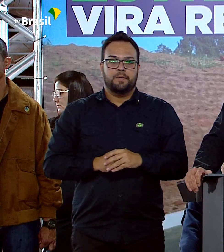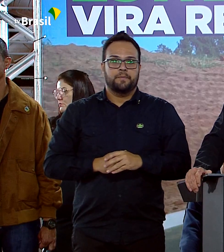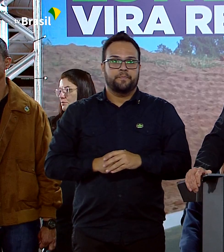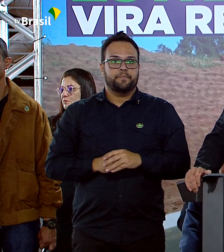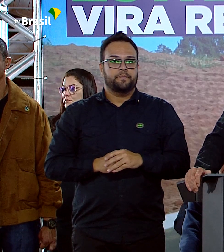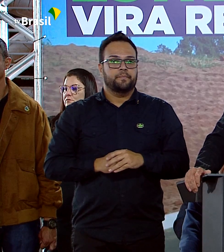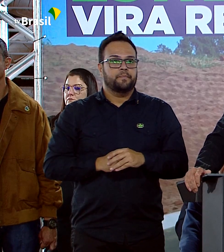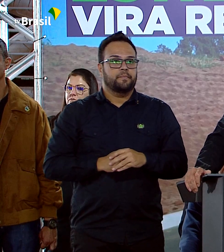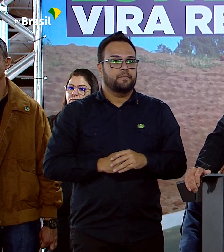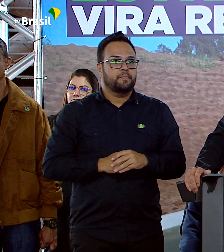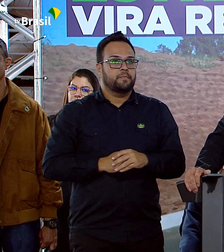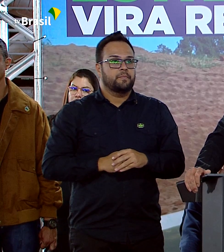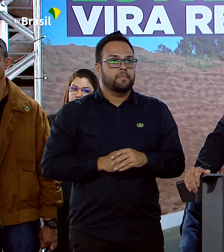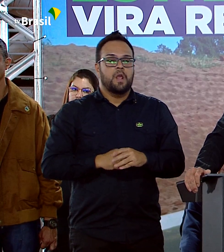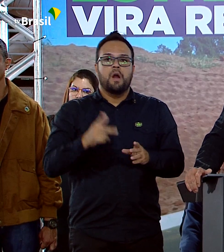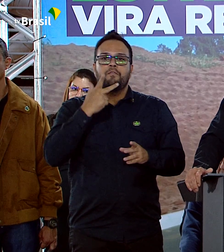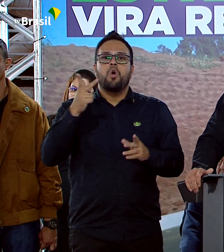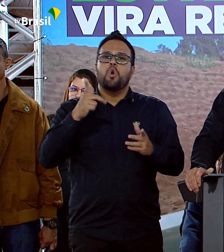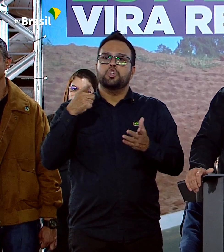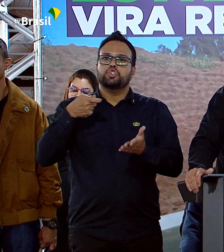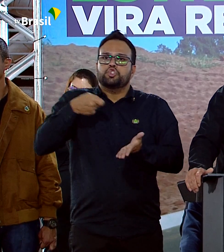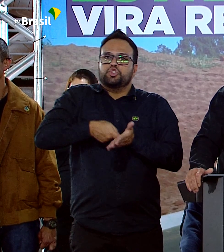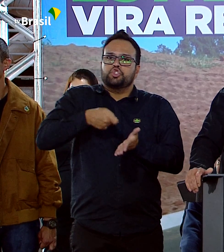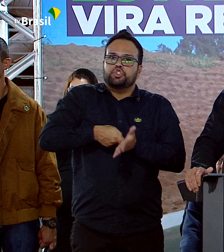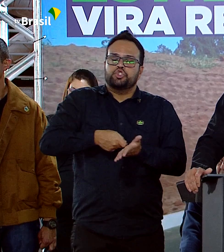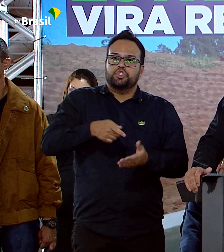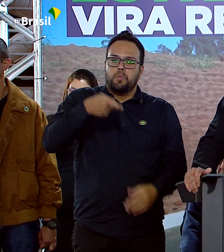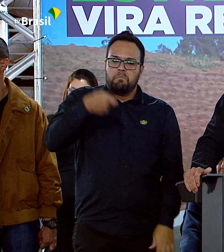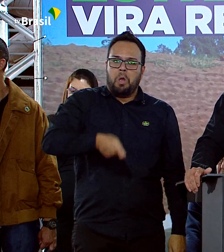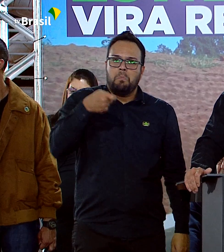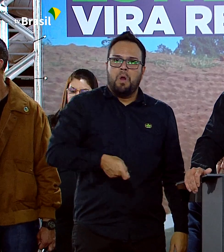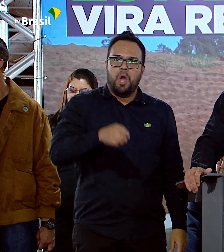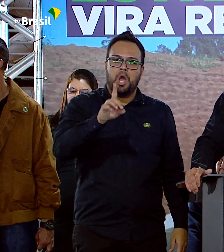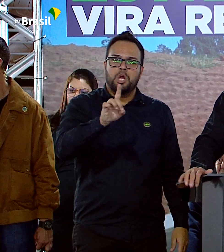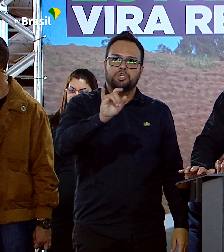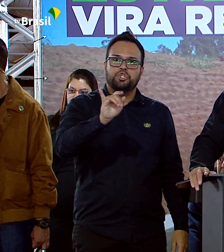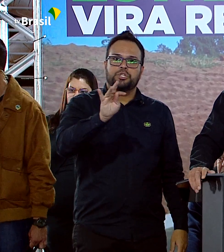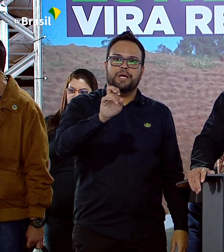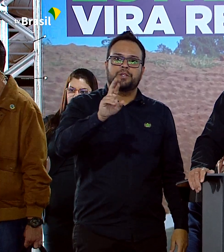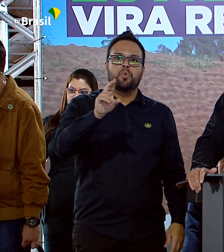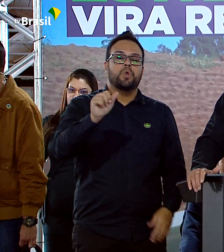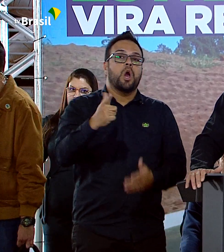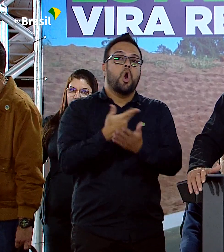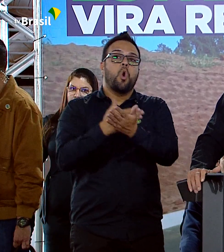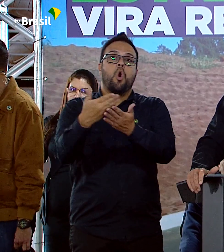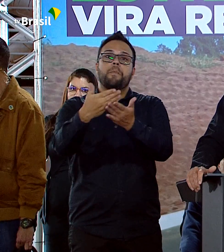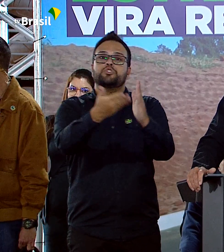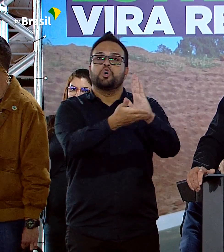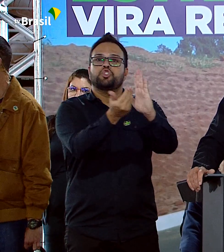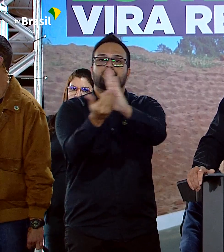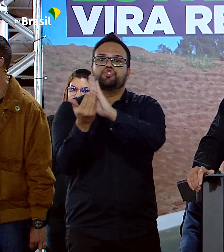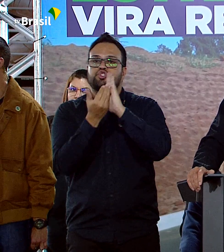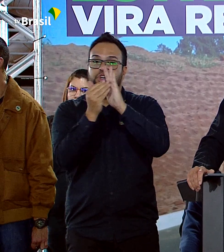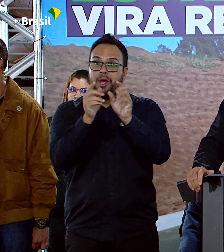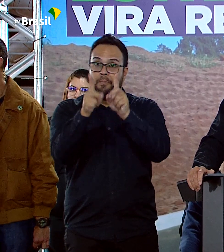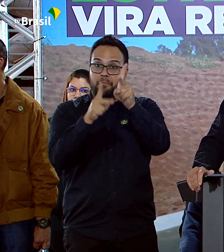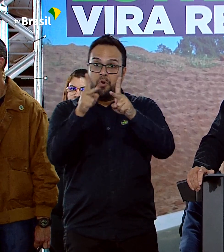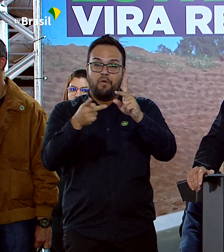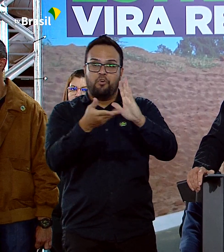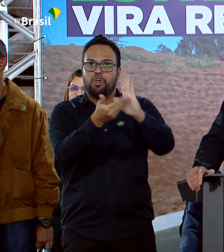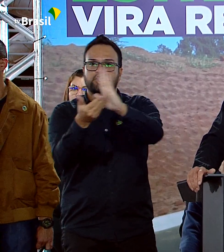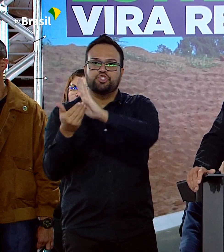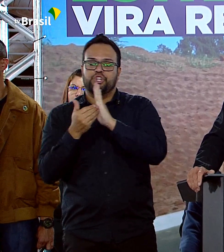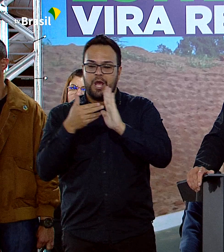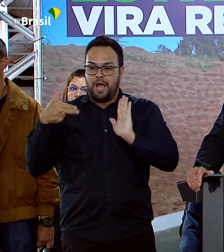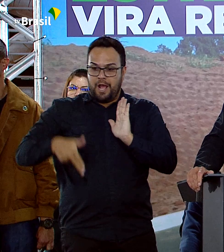Todas as ditaduras começaram com uma campanha de desarmamento do seu povo. Assim